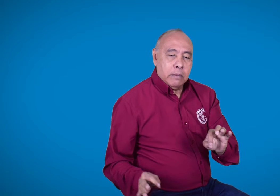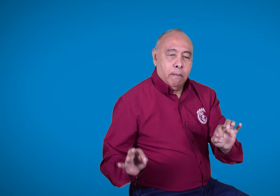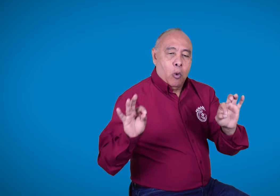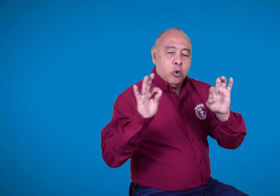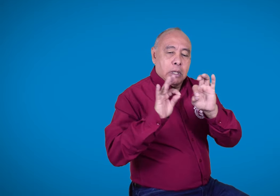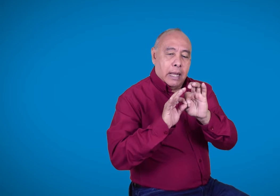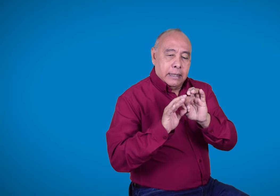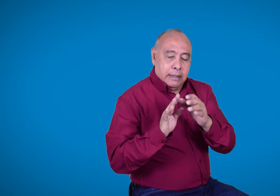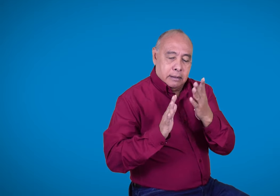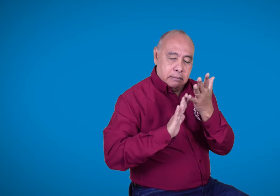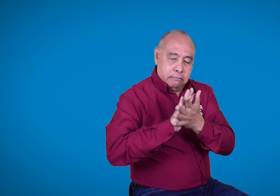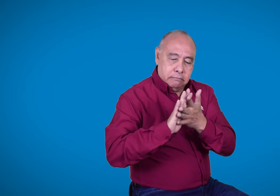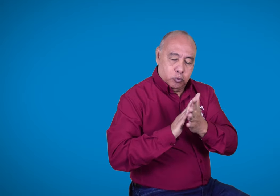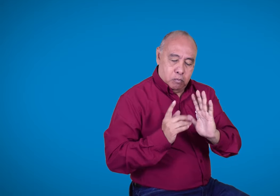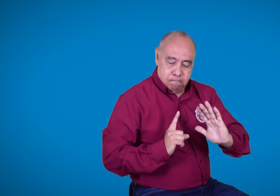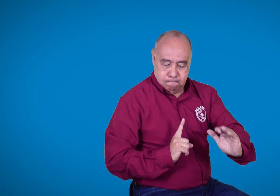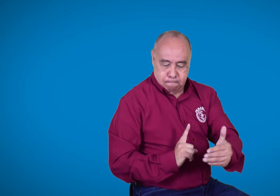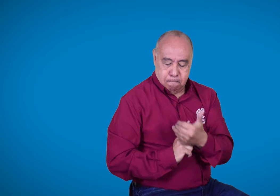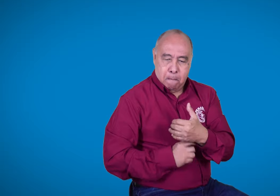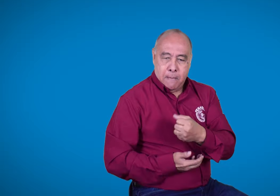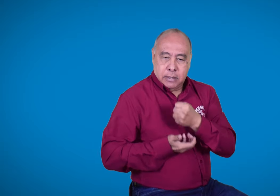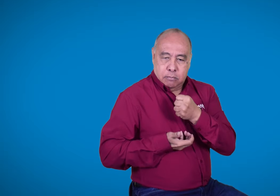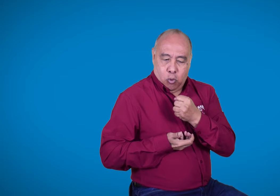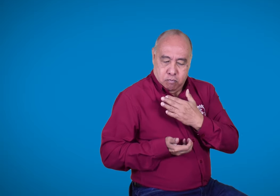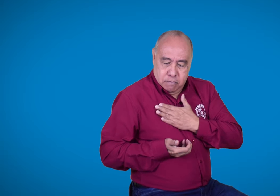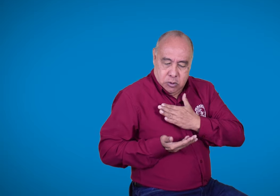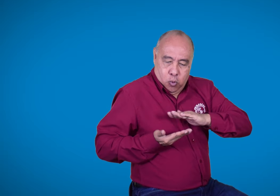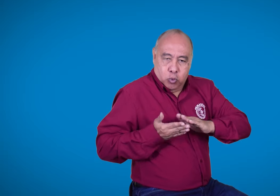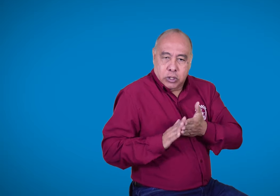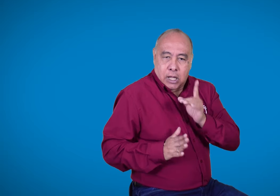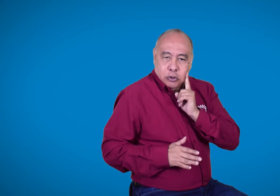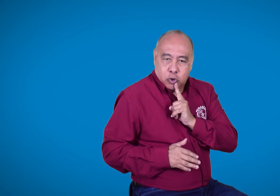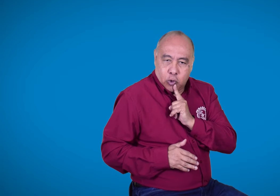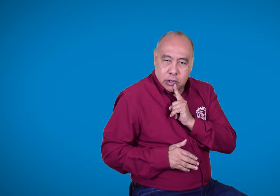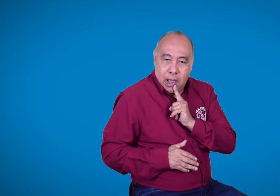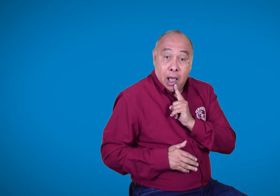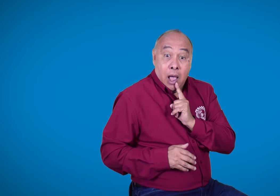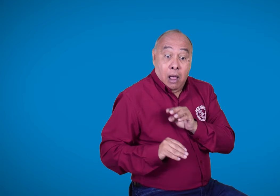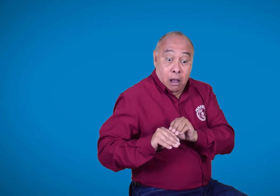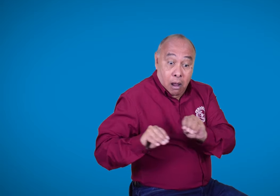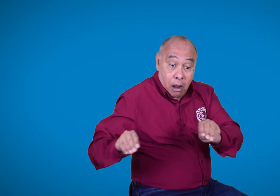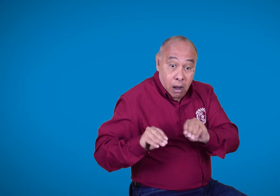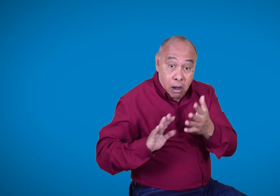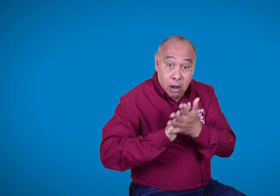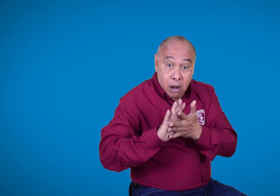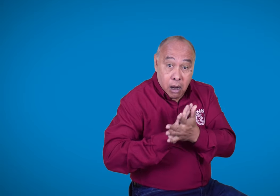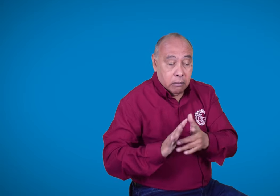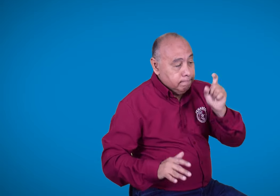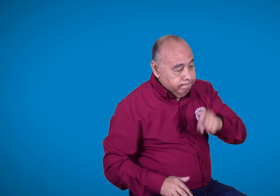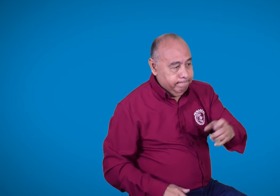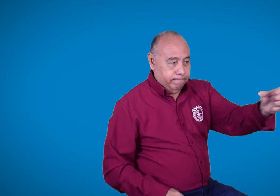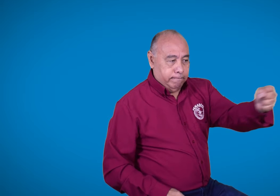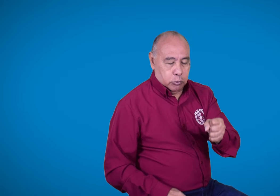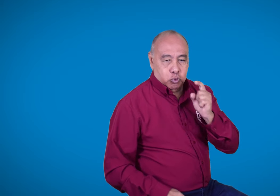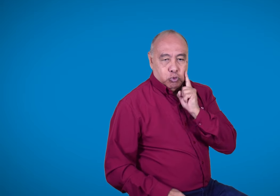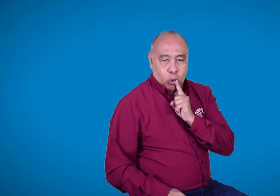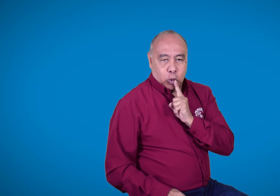patrimonio de la comunidad sorda y como resultado que la formación de esta lengua sea realizada por personas sordas.